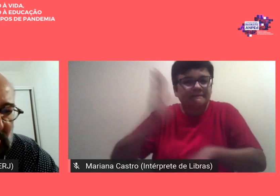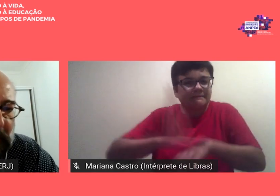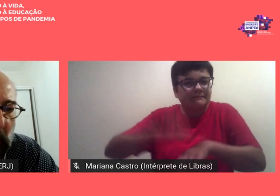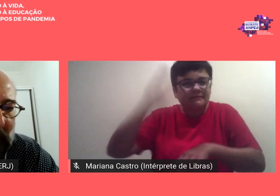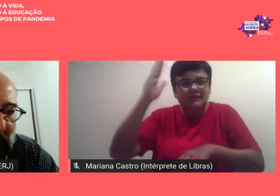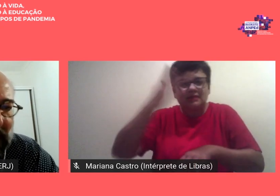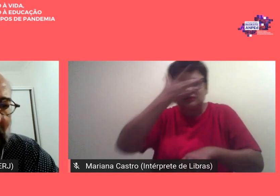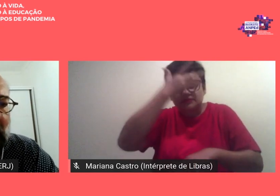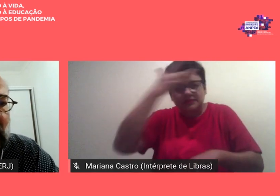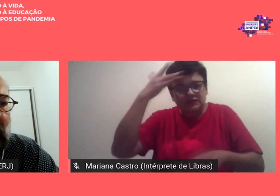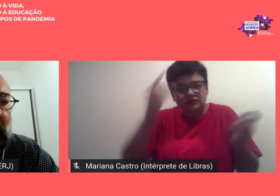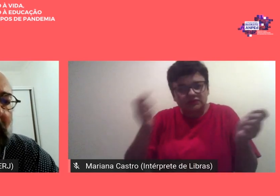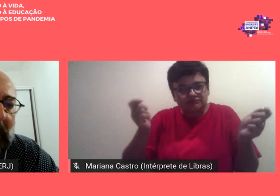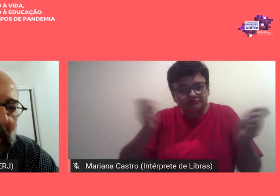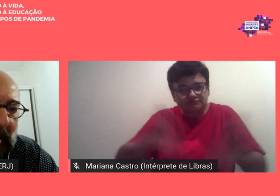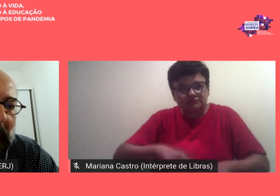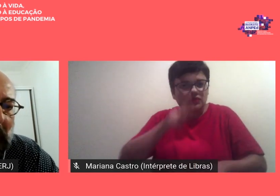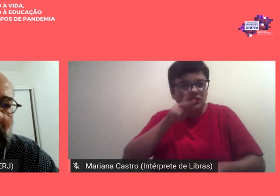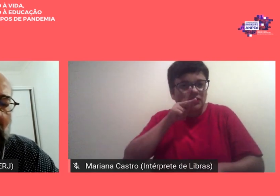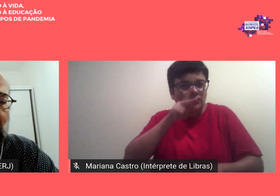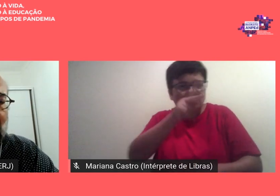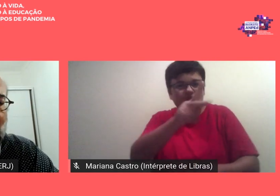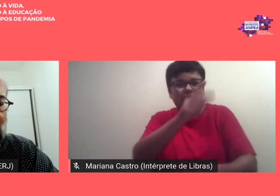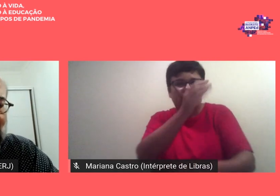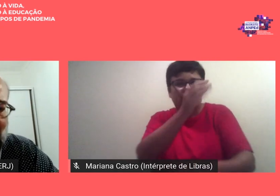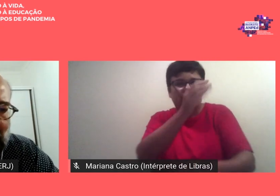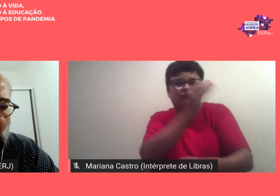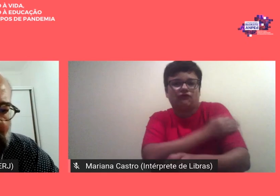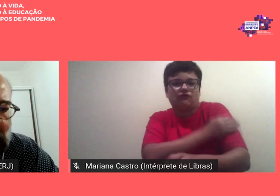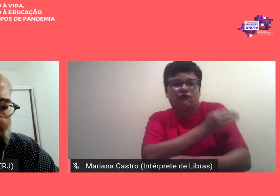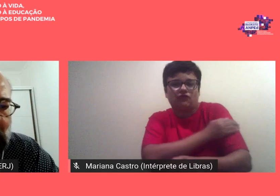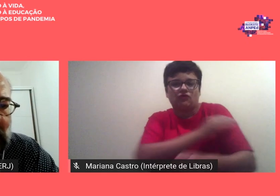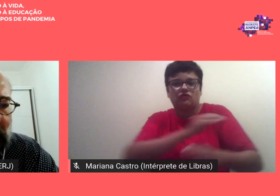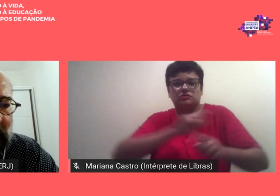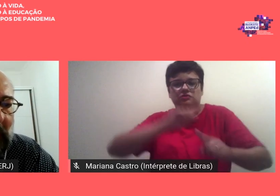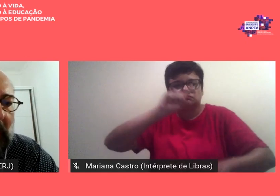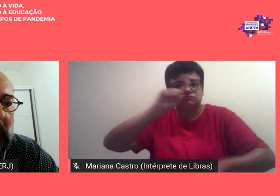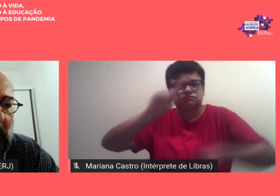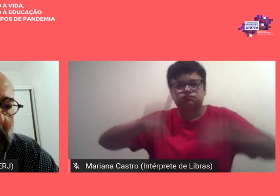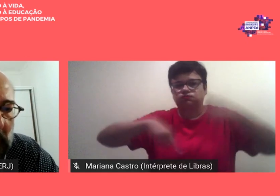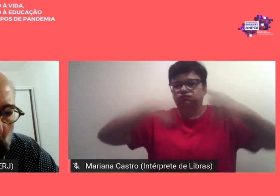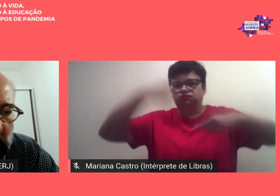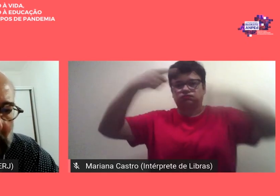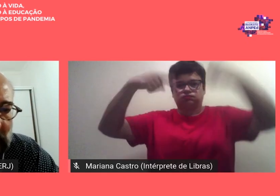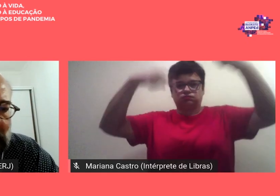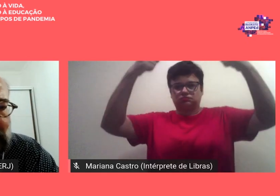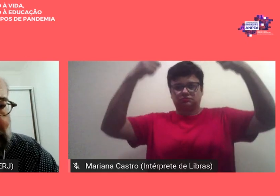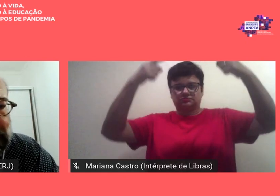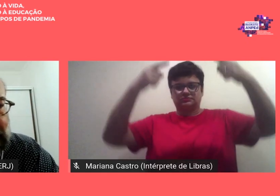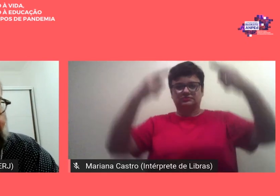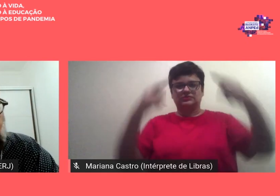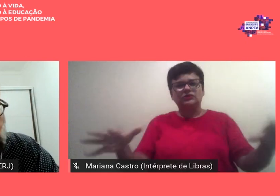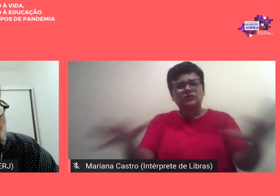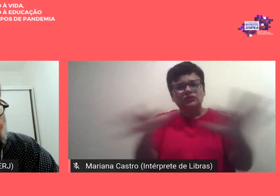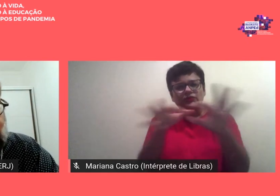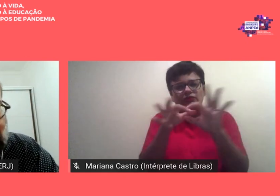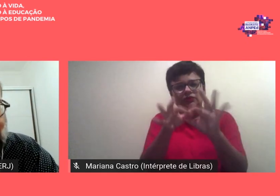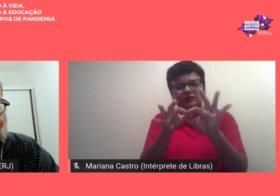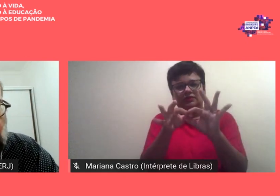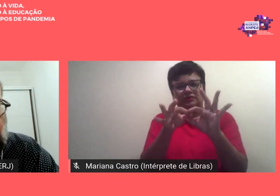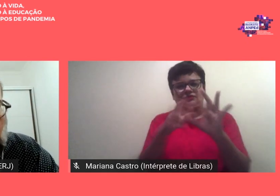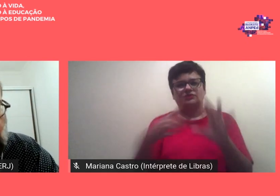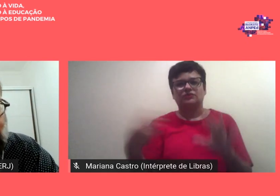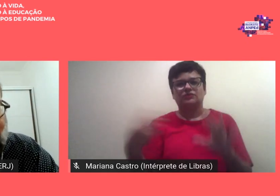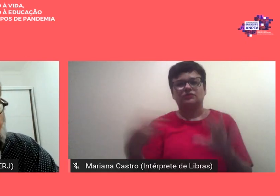força disponível e a ampede está demonstrando isso unidos nós